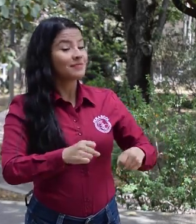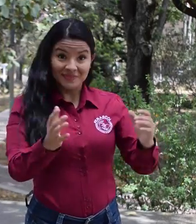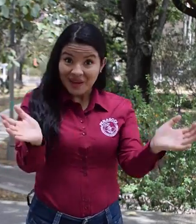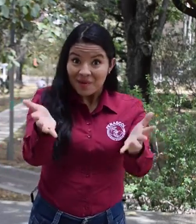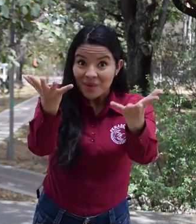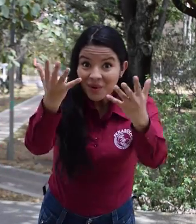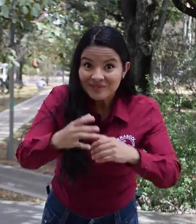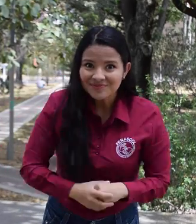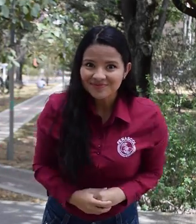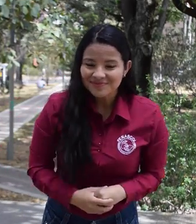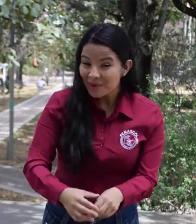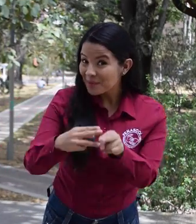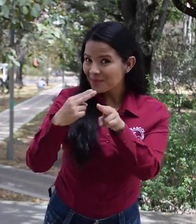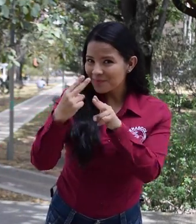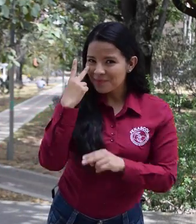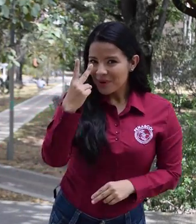Anímense a ir. Pronto nos vemos.